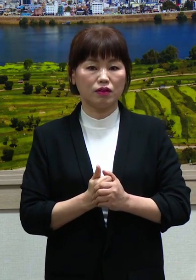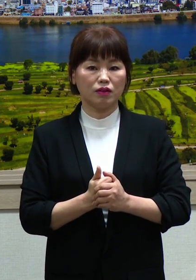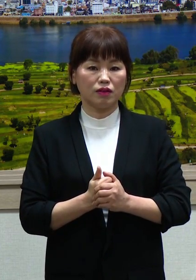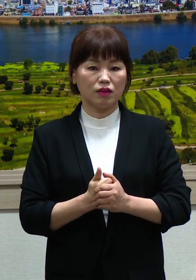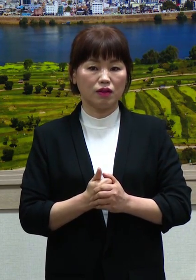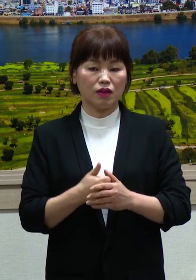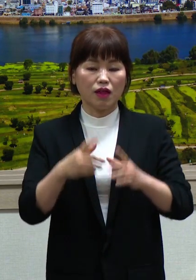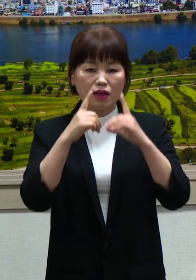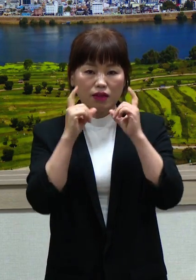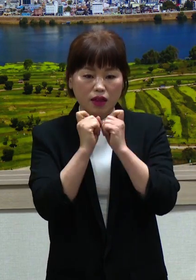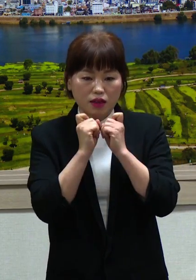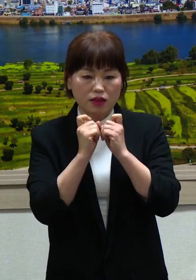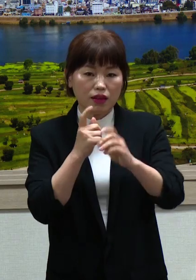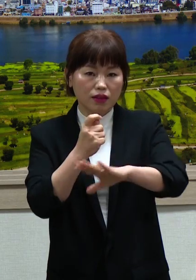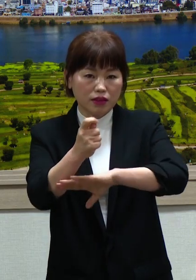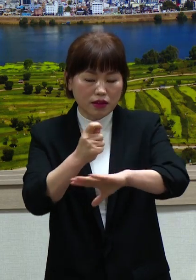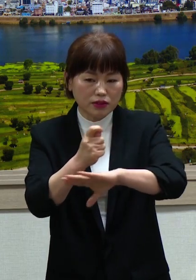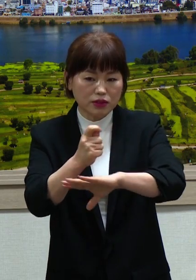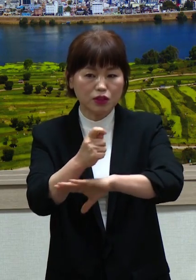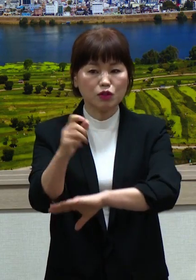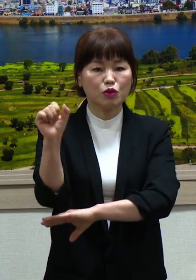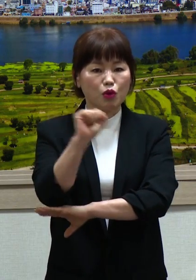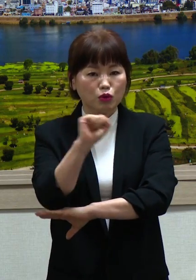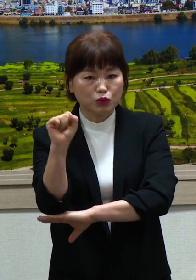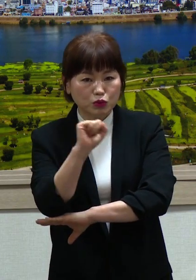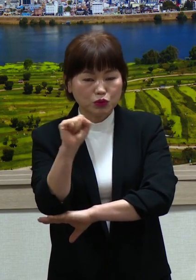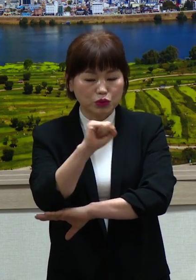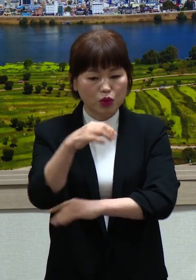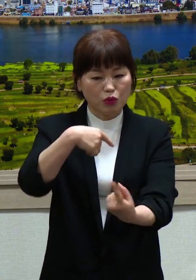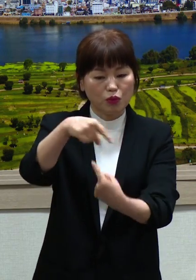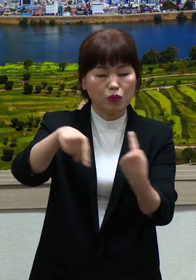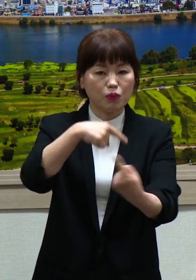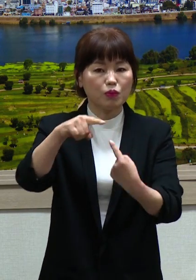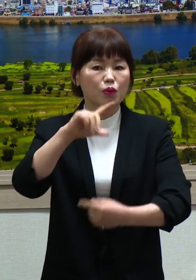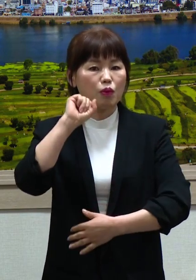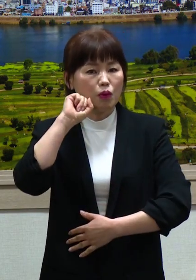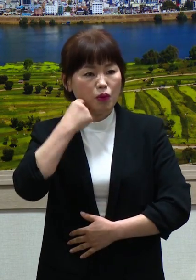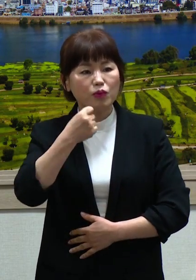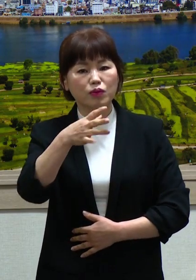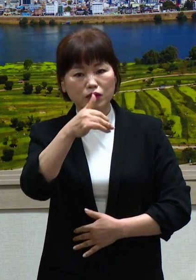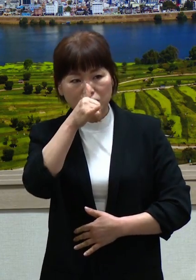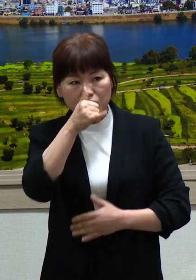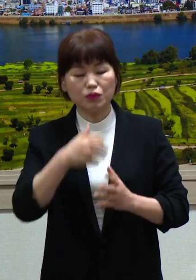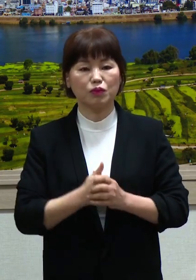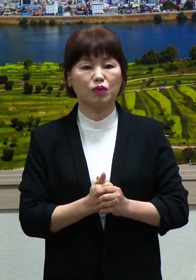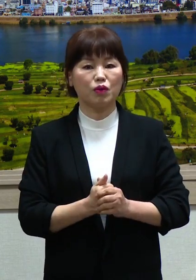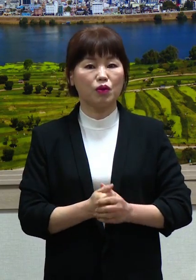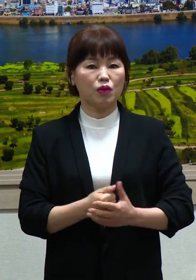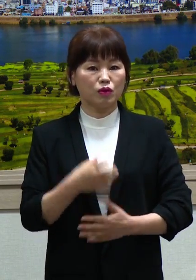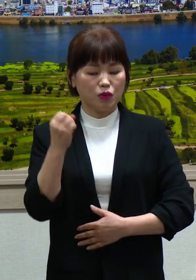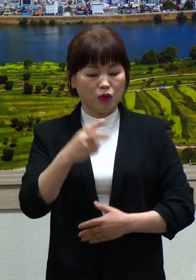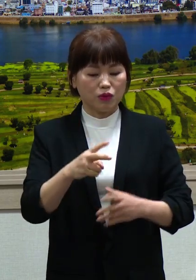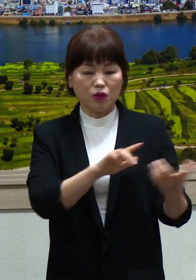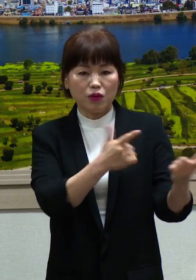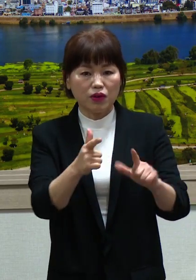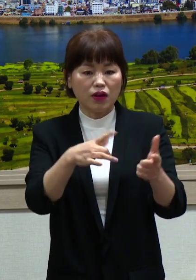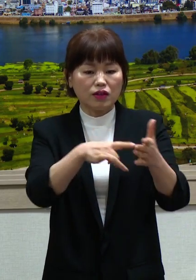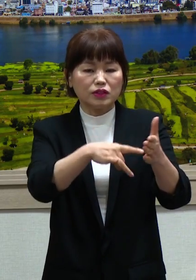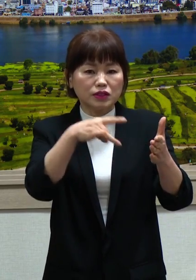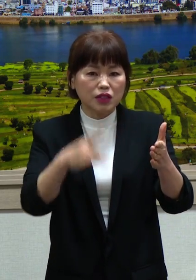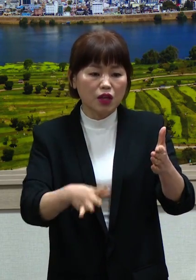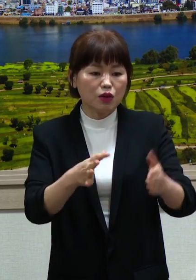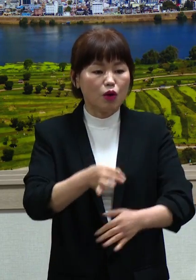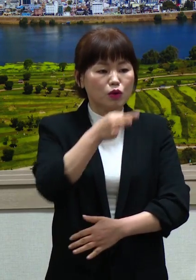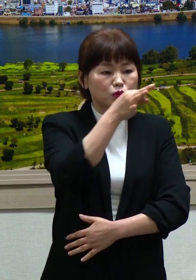소득안정자금을 지원하였으나 법인택시 종사자의 경우 산악금을 채우지